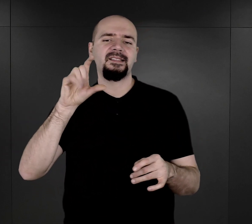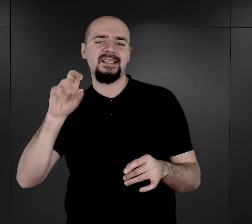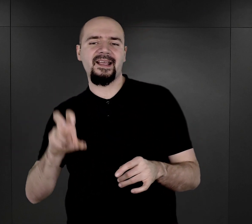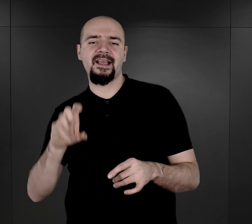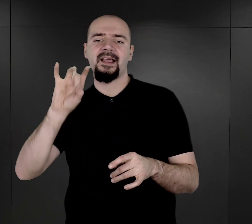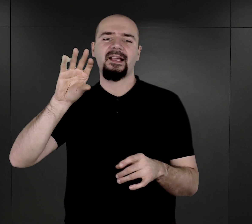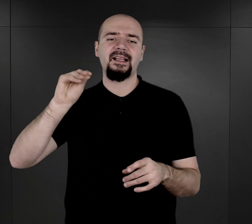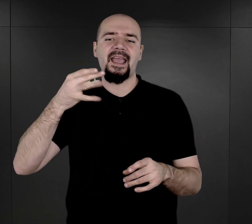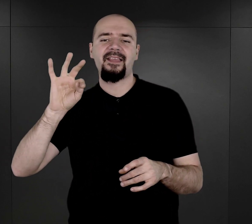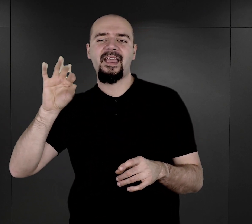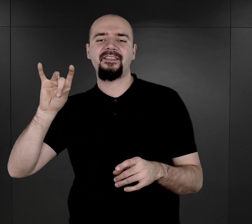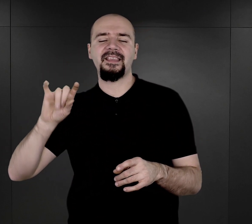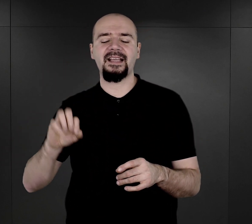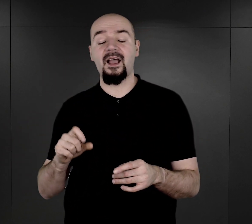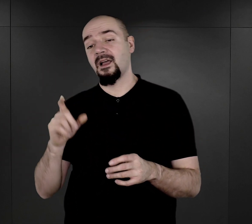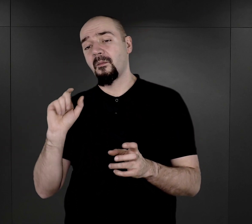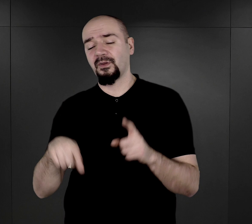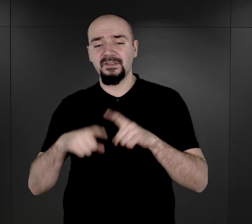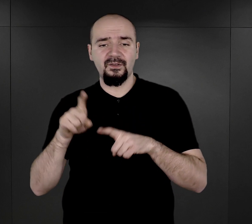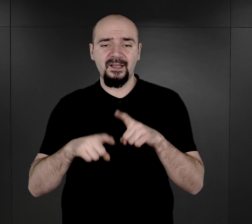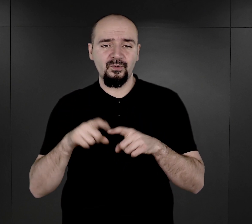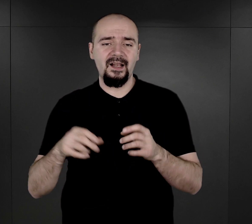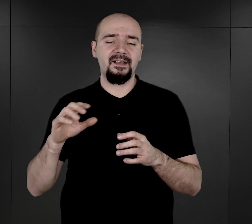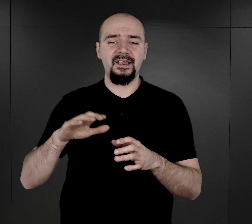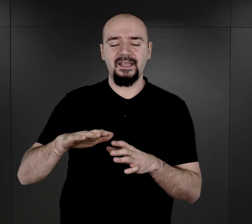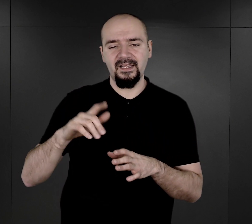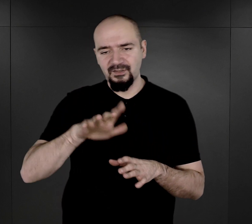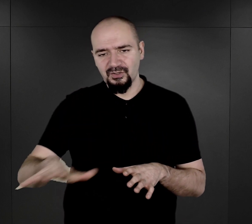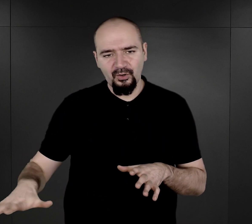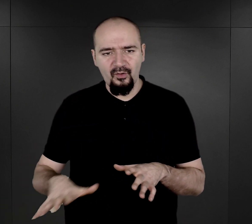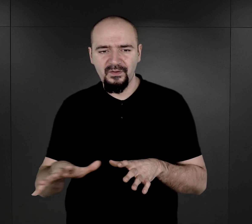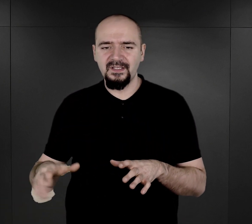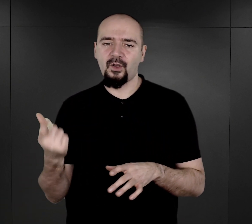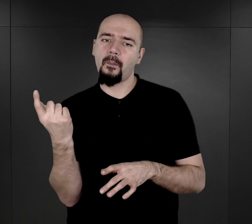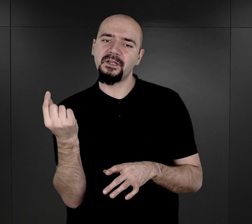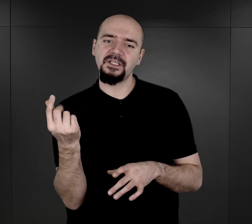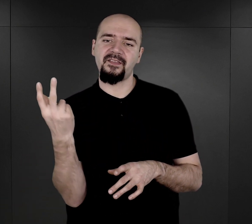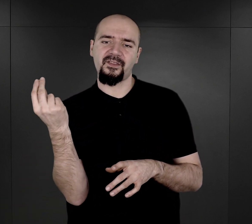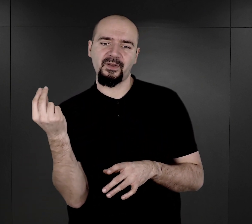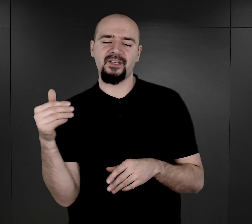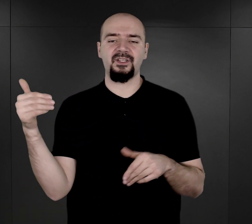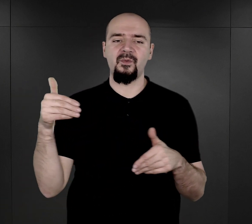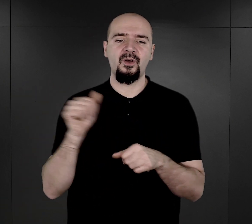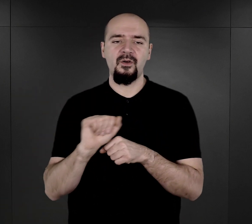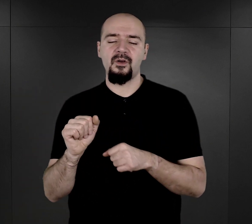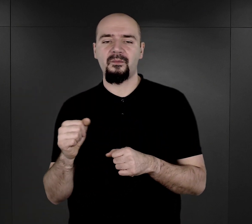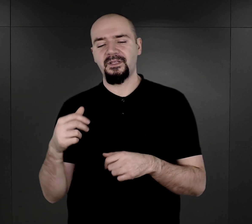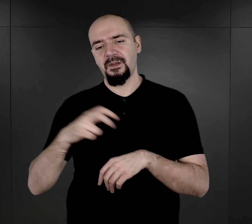Ponieważ w naturalnym środowisku bliźnięta, trojaczki mogły być badane jedynie w tym wieku dziecięcym, później